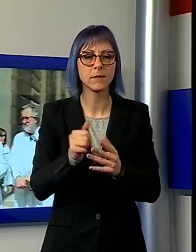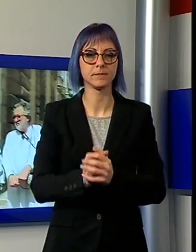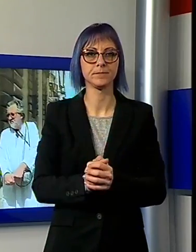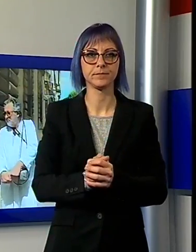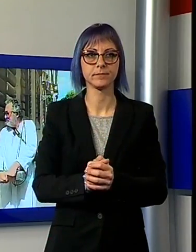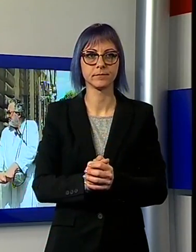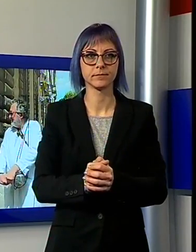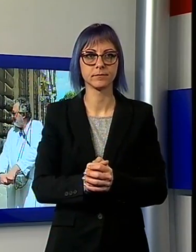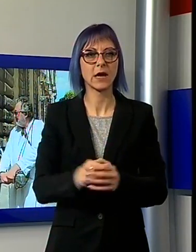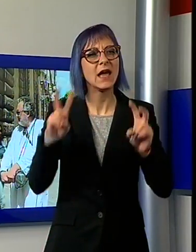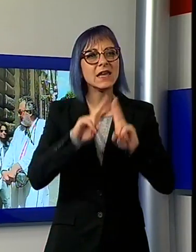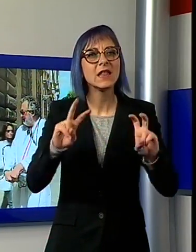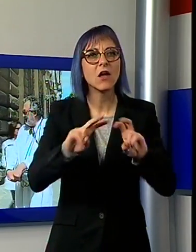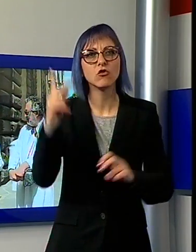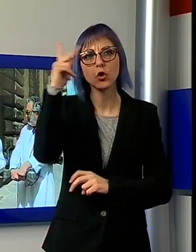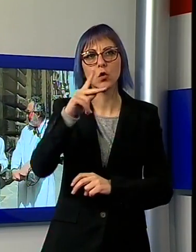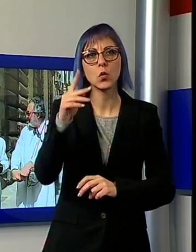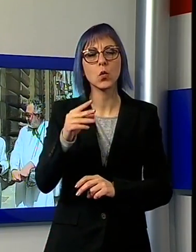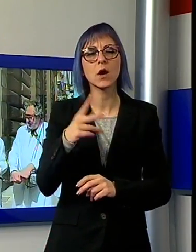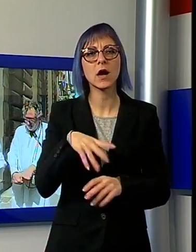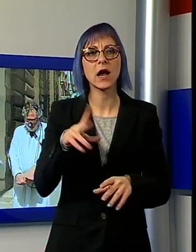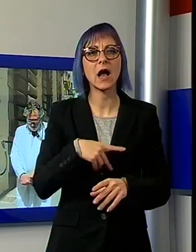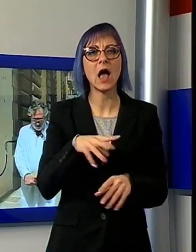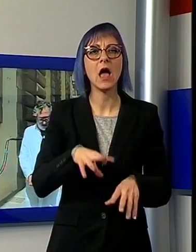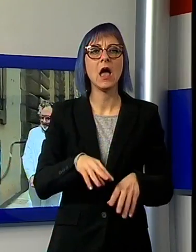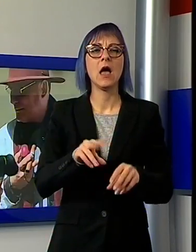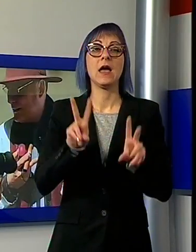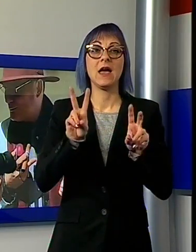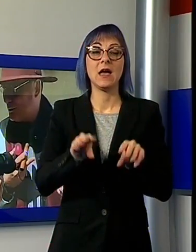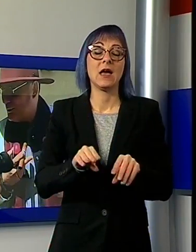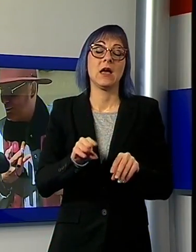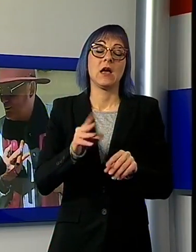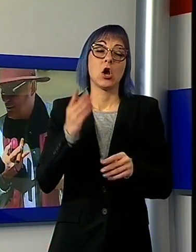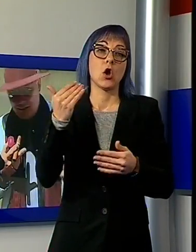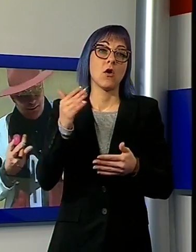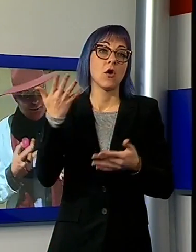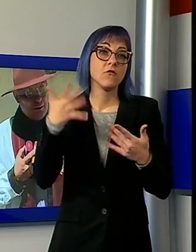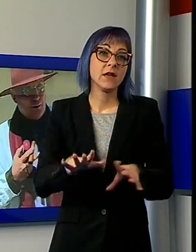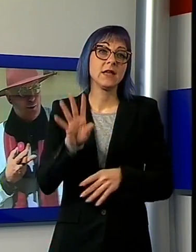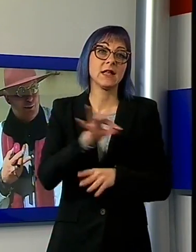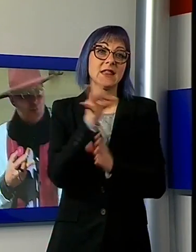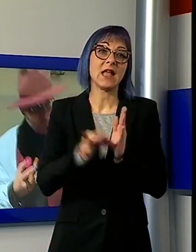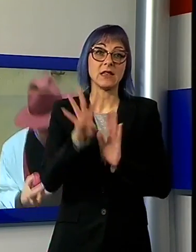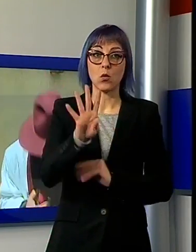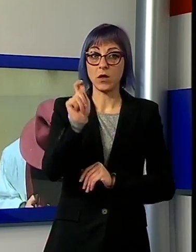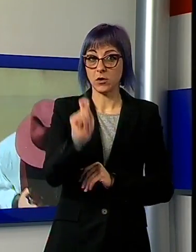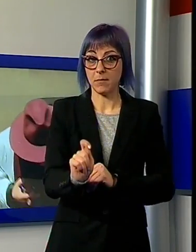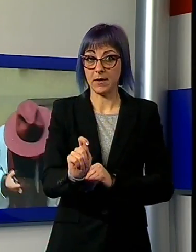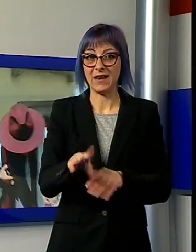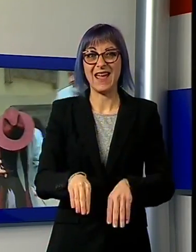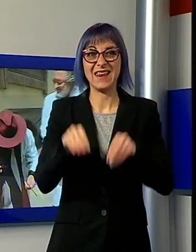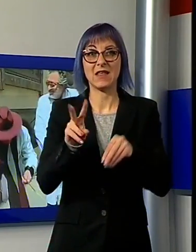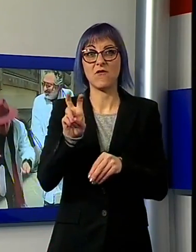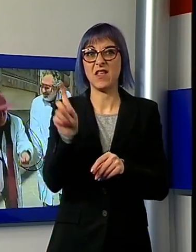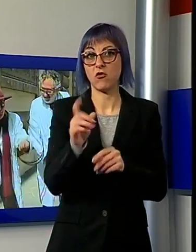sono durate circa 20 giorni e si sono concluse il 4 aprile scorso. Ma non chiamatele a chiapafantasmi. Lo scopo dei